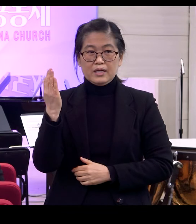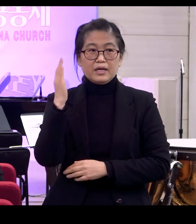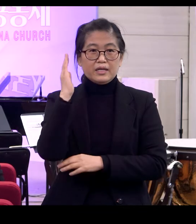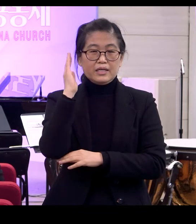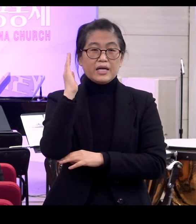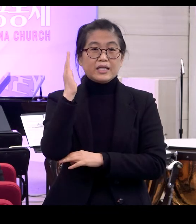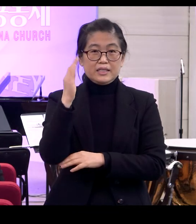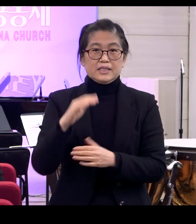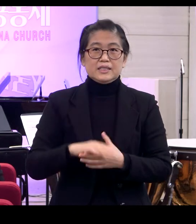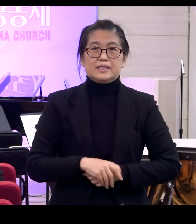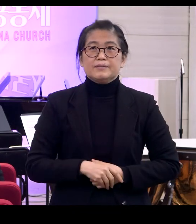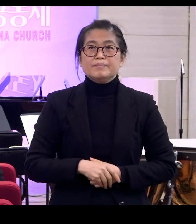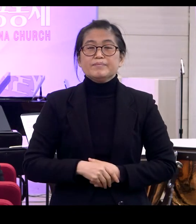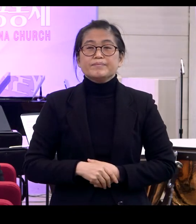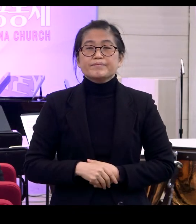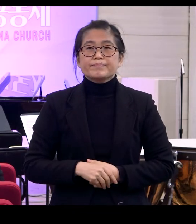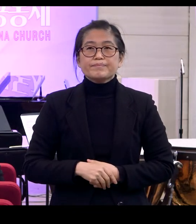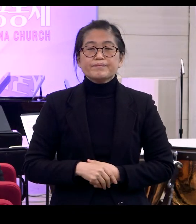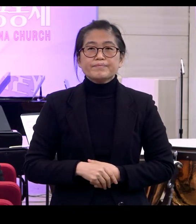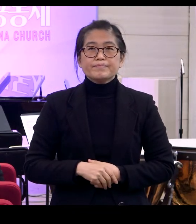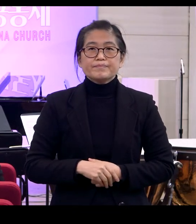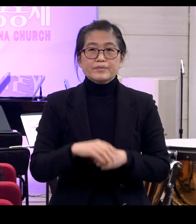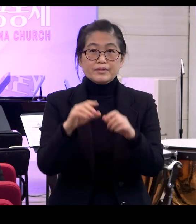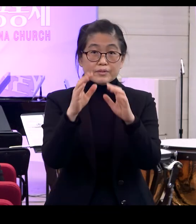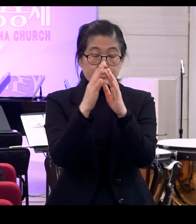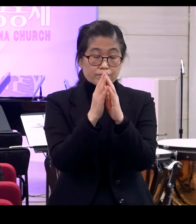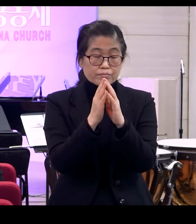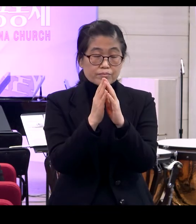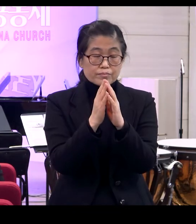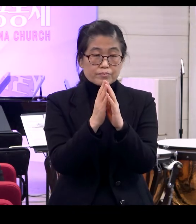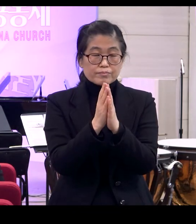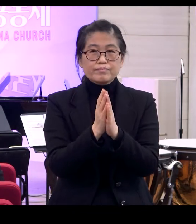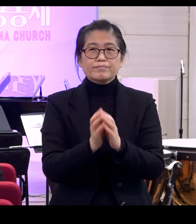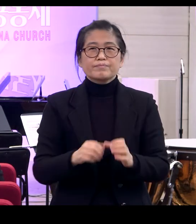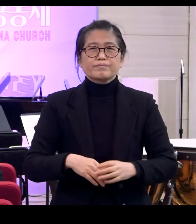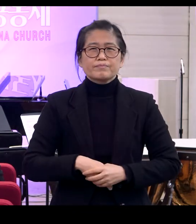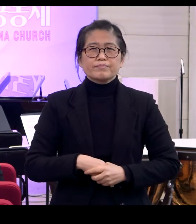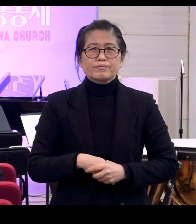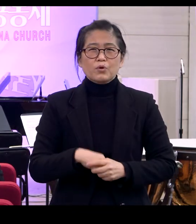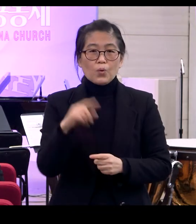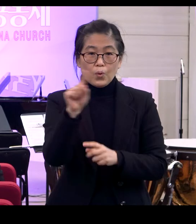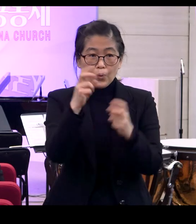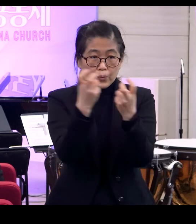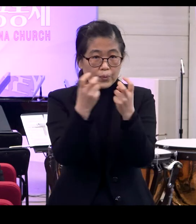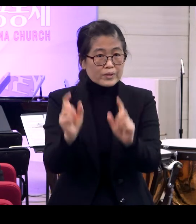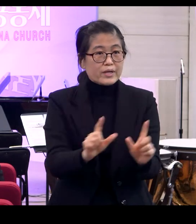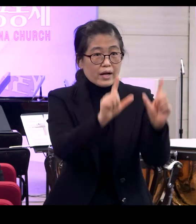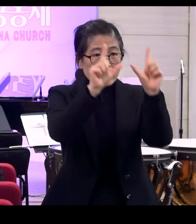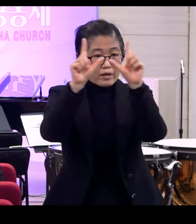말하기 때문에 즉 살아있는 모든 사람의 가장 중요한 메시지가 뭡니까 어떻게 살 것이냐냐